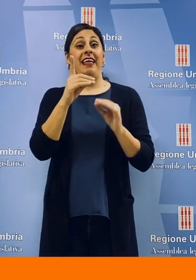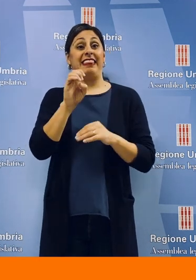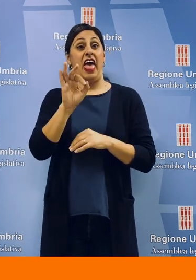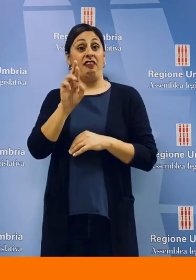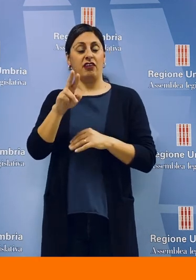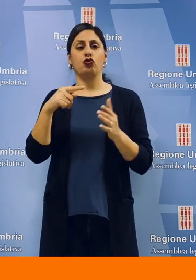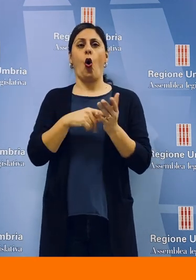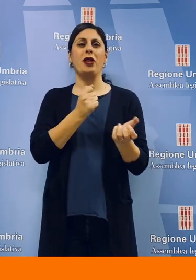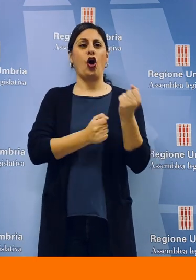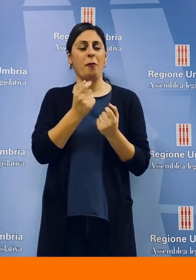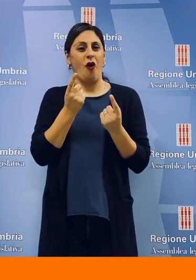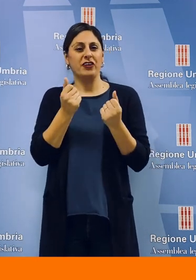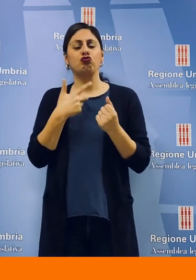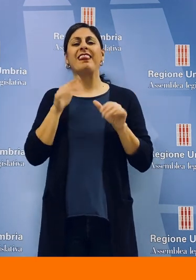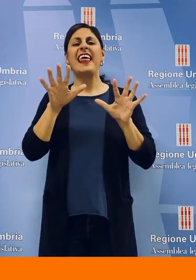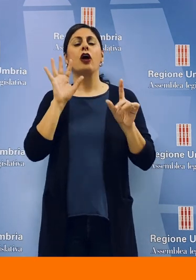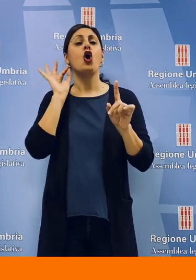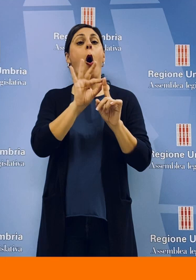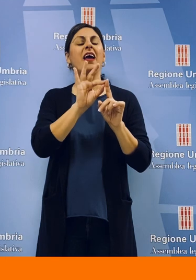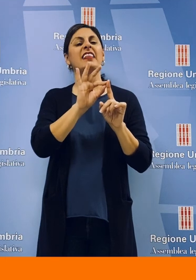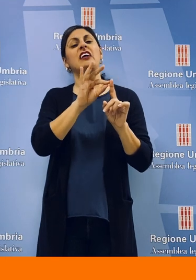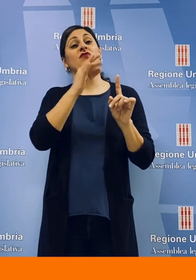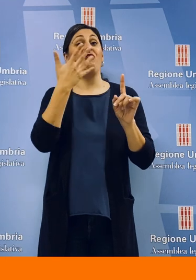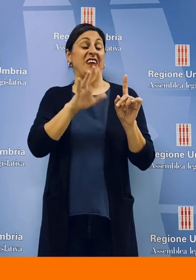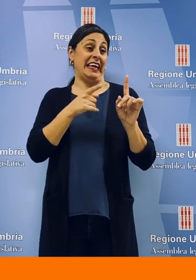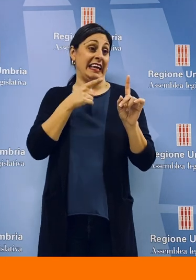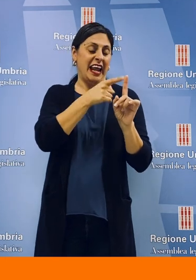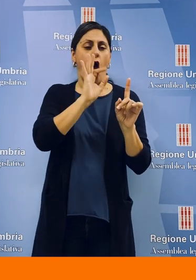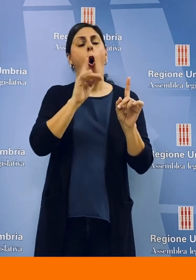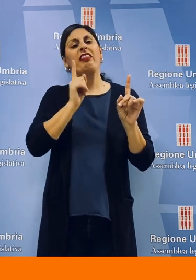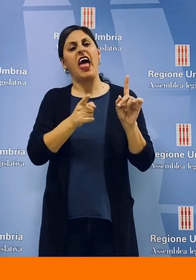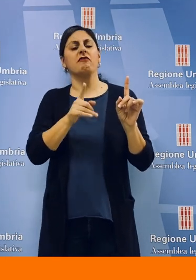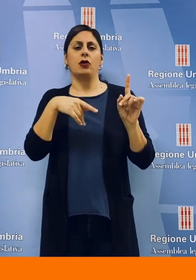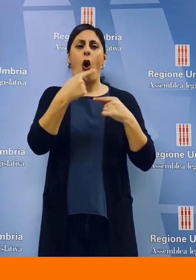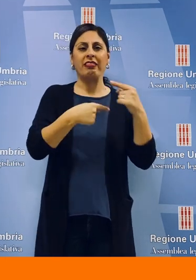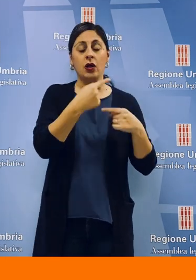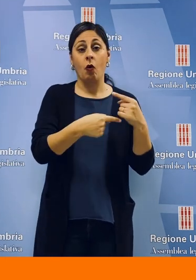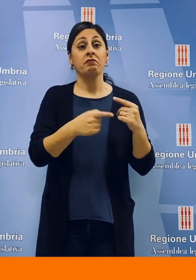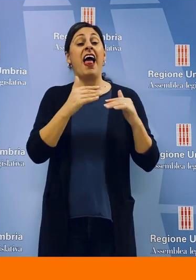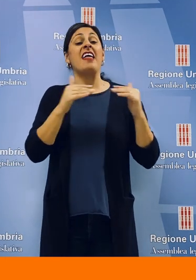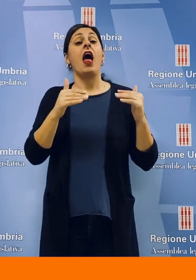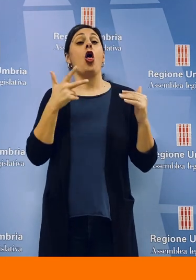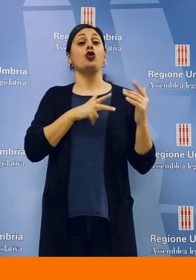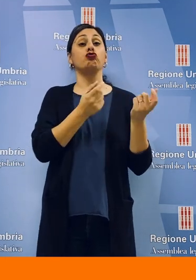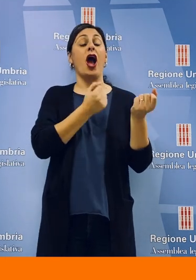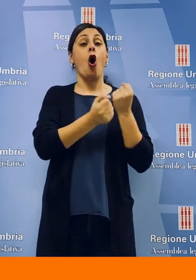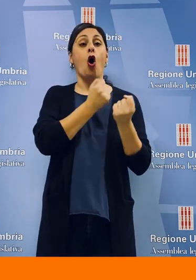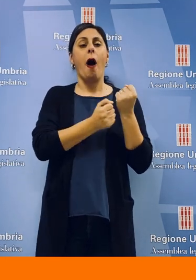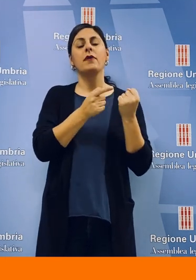-finanziario individua dieci obiettivi da perseguire o finire di centrare nel 2024. Sul lato socio-economico si punta a non